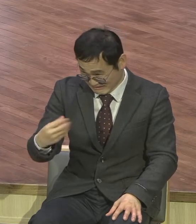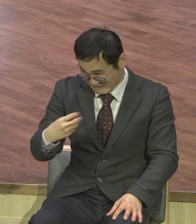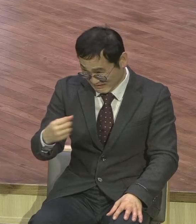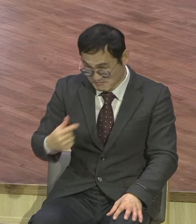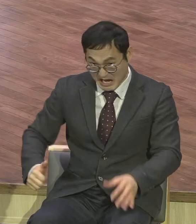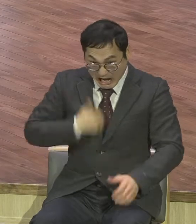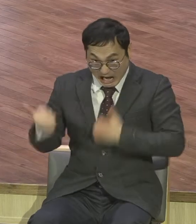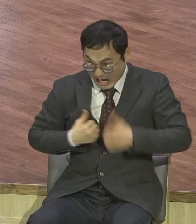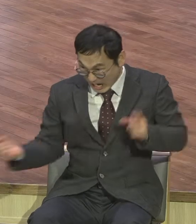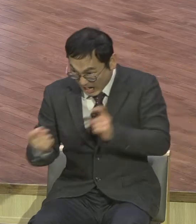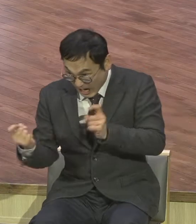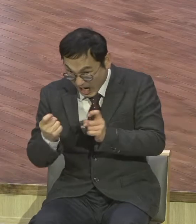짝짝꿍하면 같이 망한다고